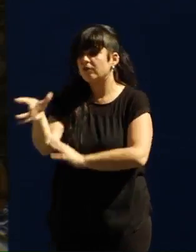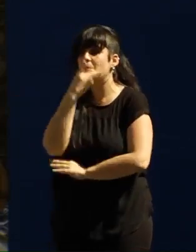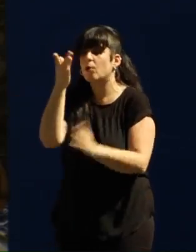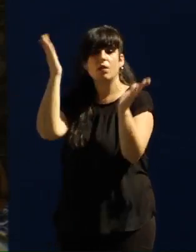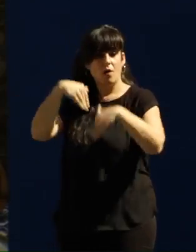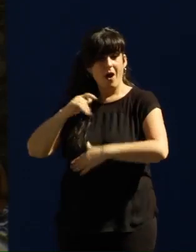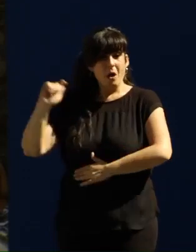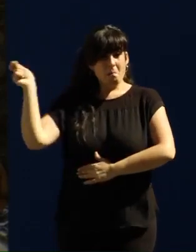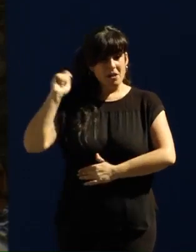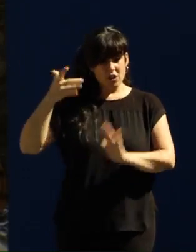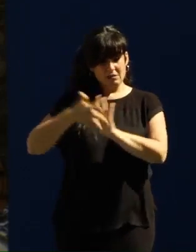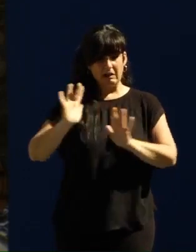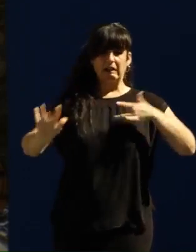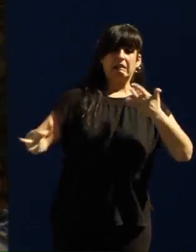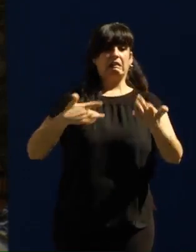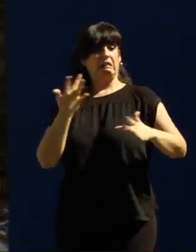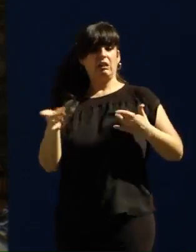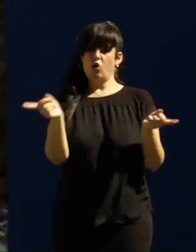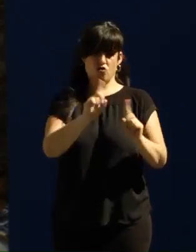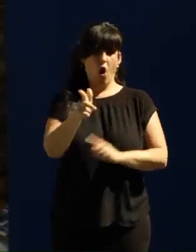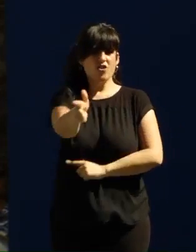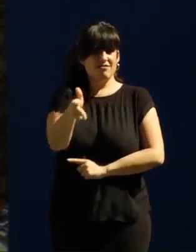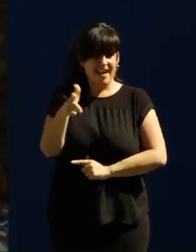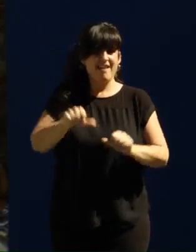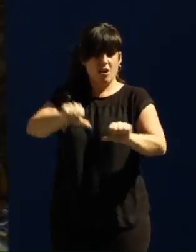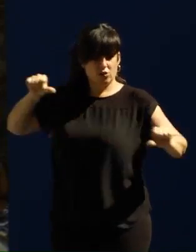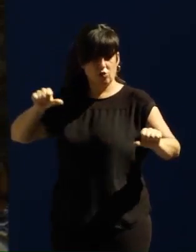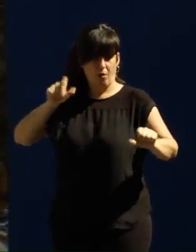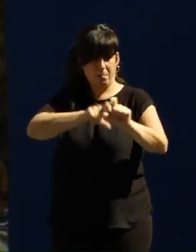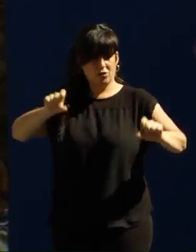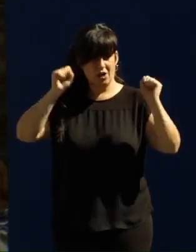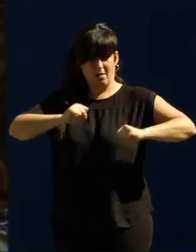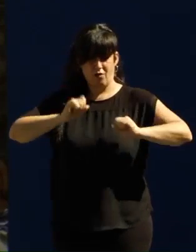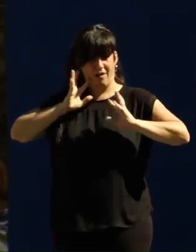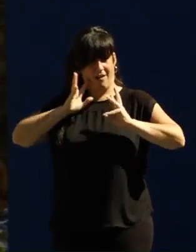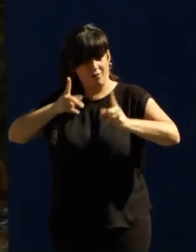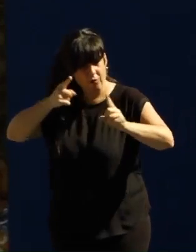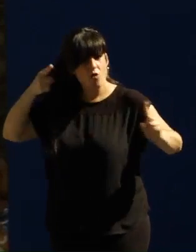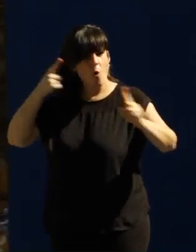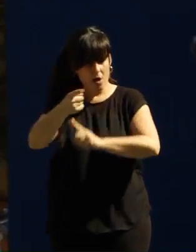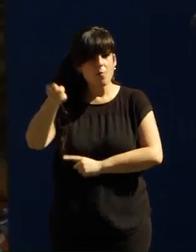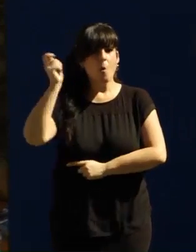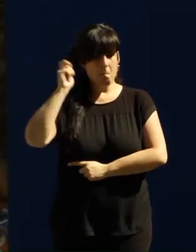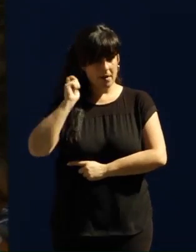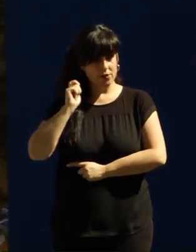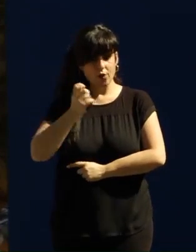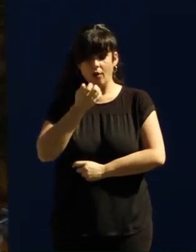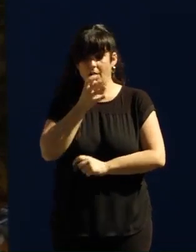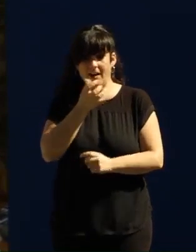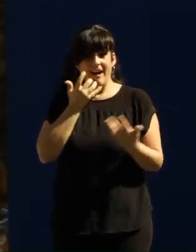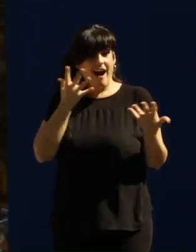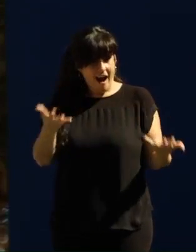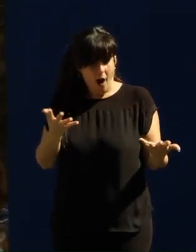pensiones no son caridad, son un derecho que se ganaron nuestros mayores trabajando y que están en peligro si se sigue